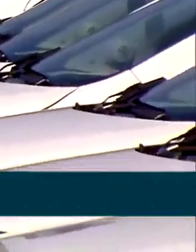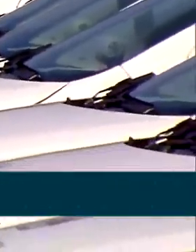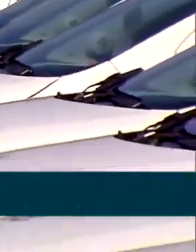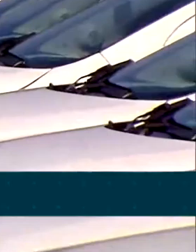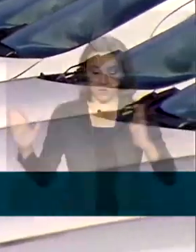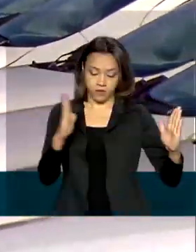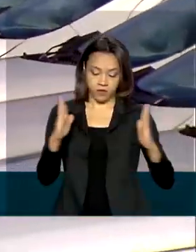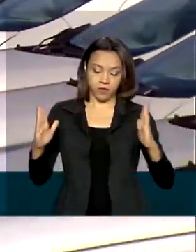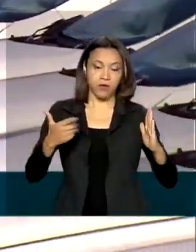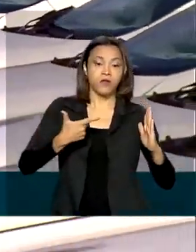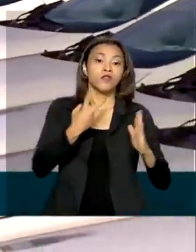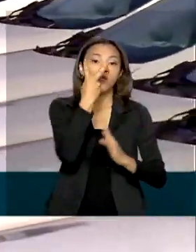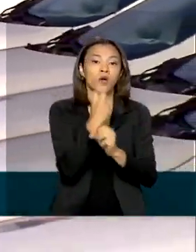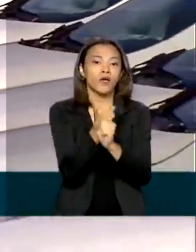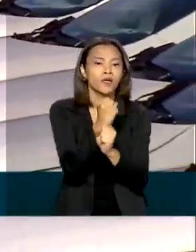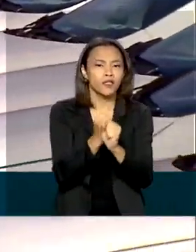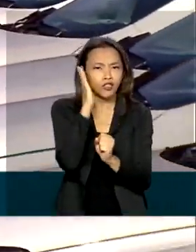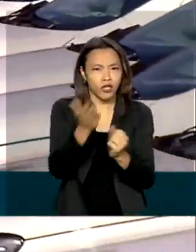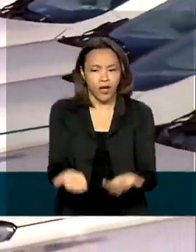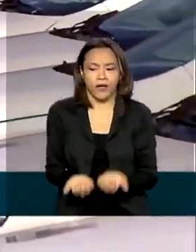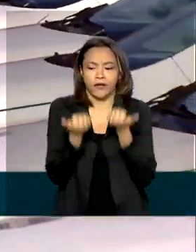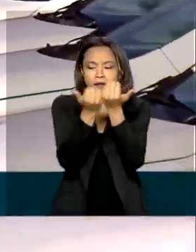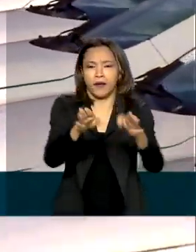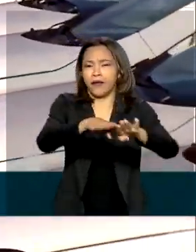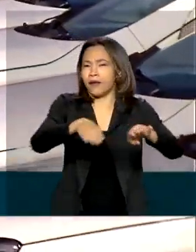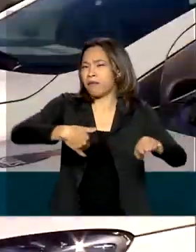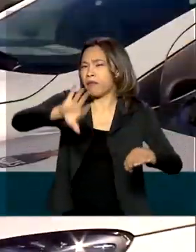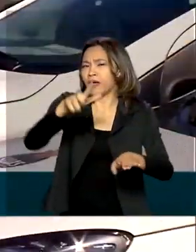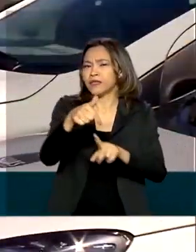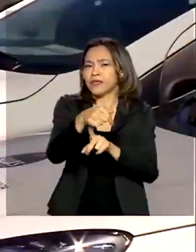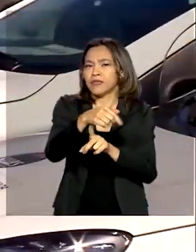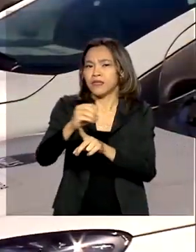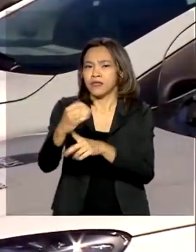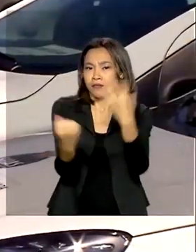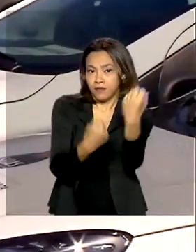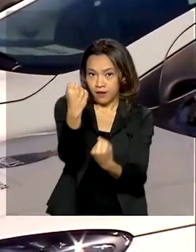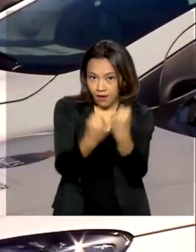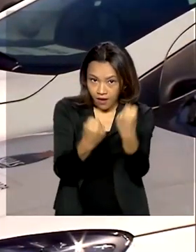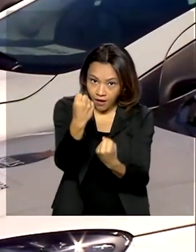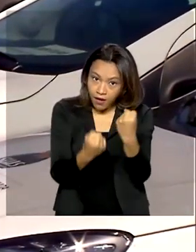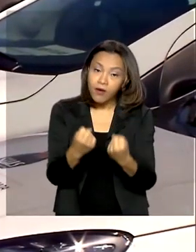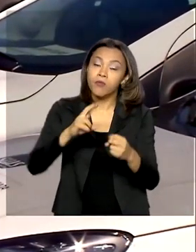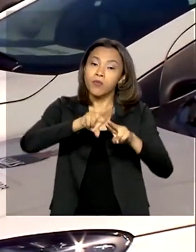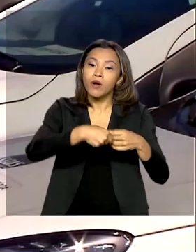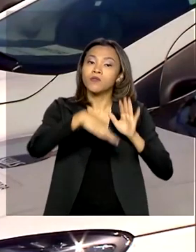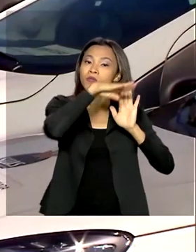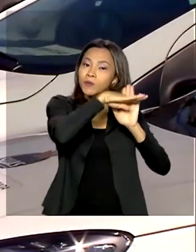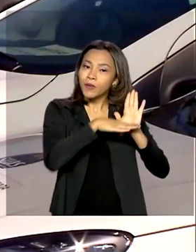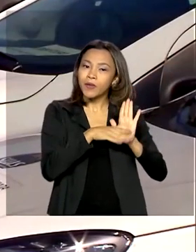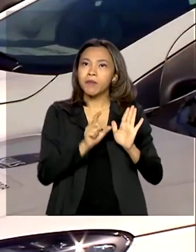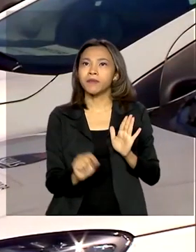anos, já foram entregues mais de 700 veículos do programa de mobilidade MOBSUAS em todo o Brasil. tchau.